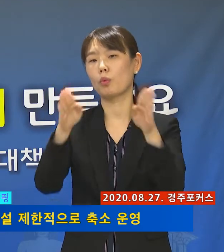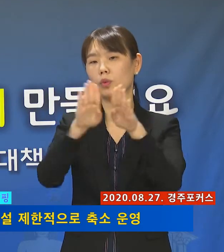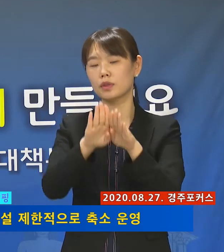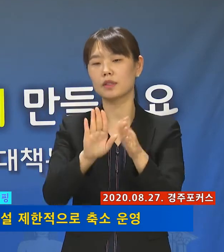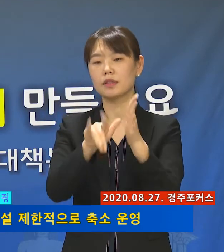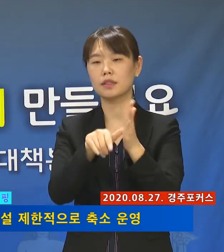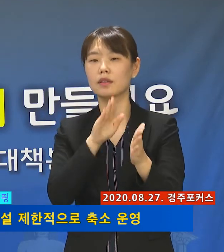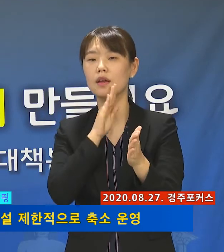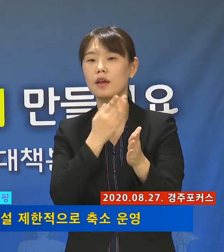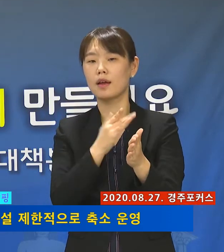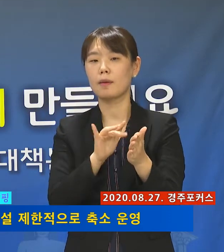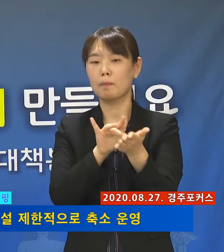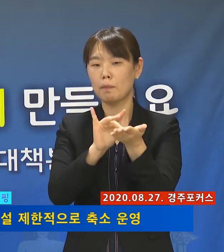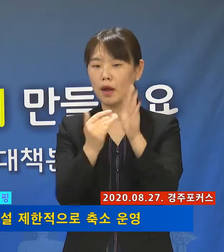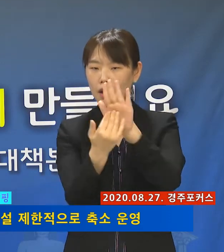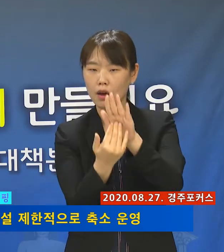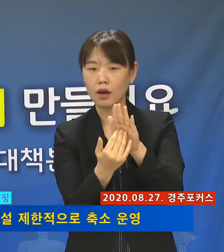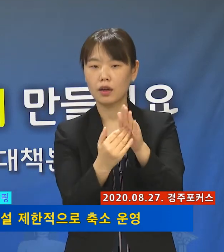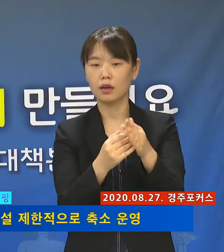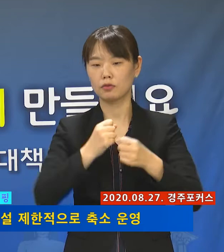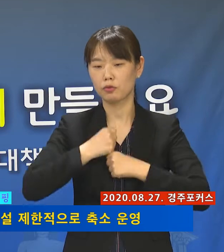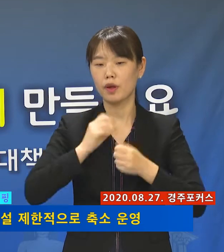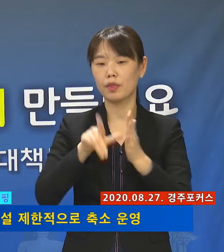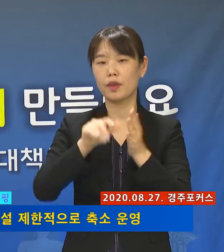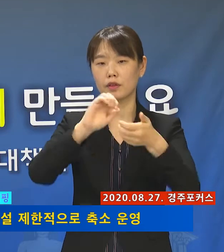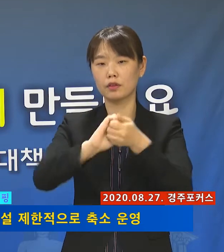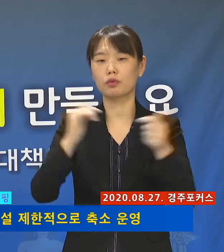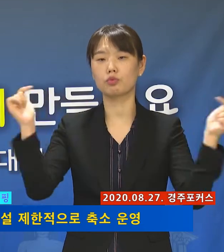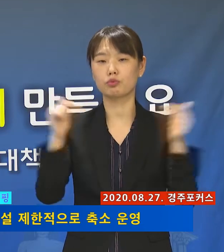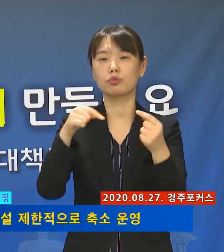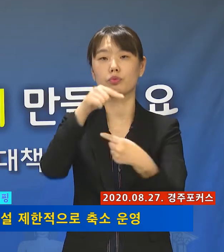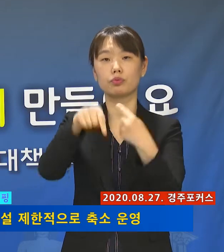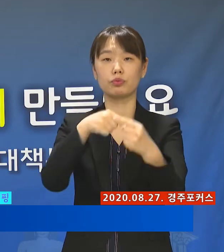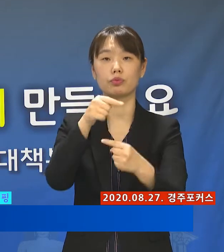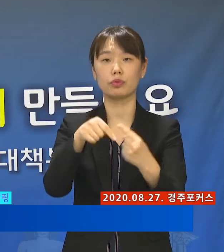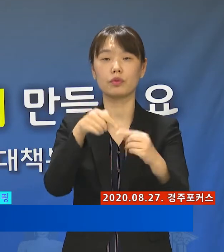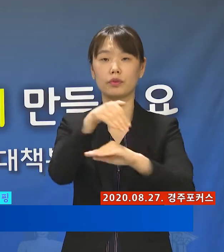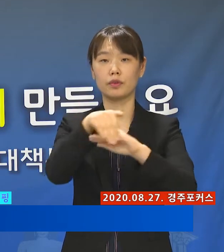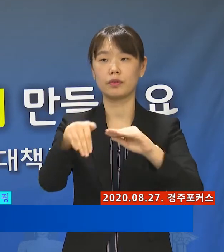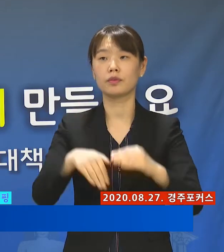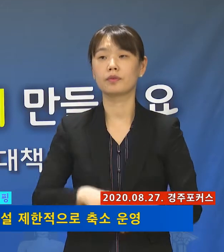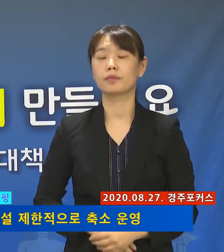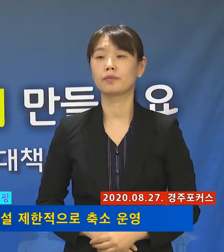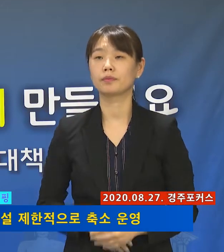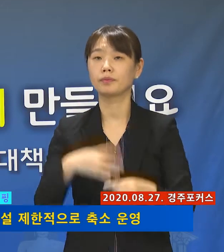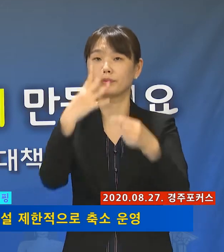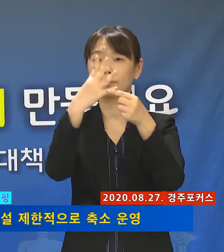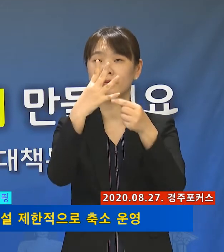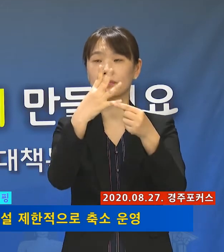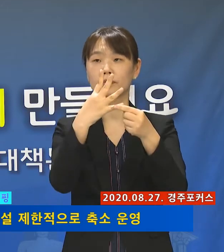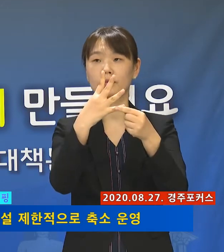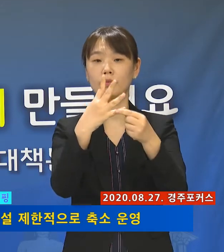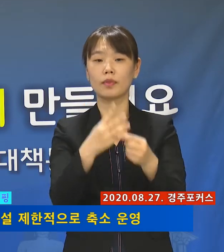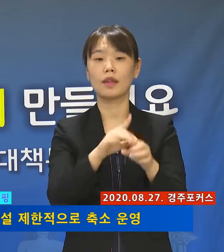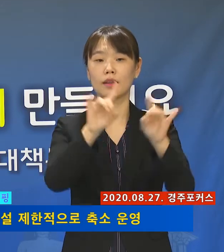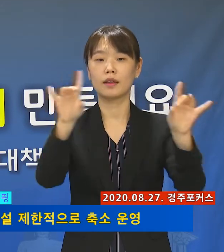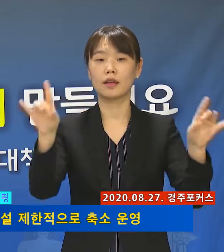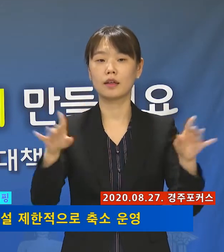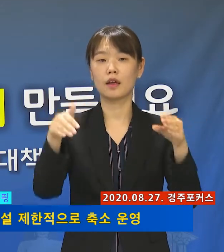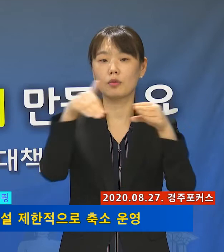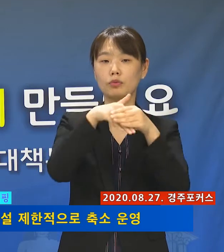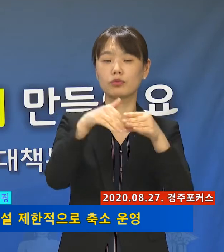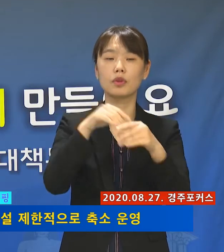방역수칙을 준수하면서 제한적으로 축소하여 운영하게 됩니다. 넷째, 각종